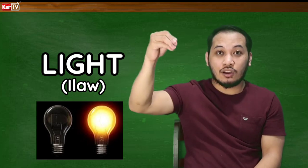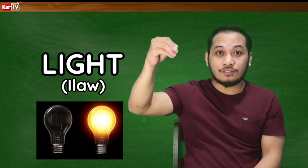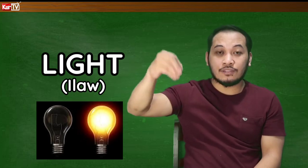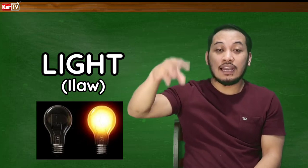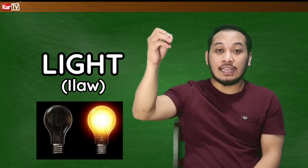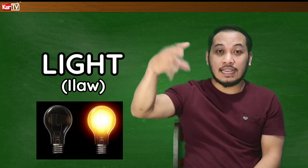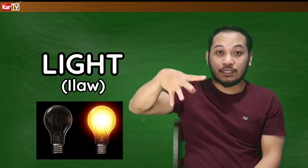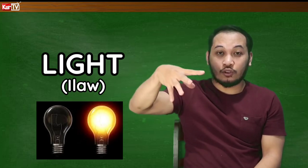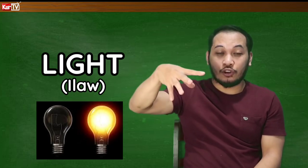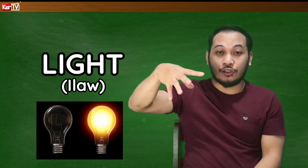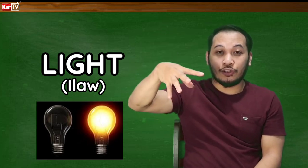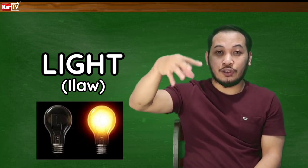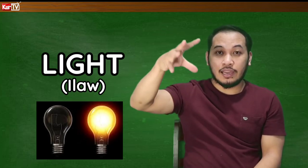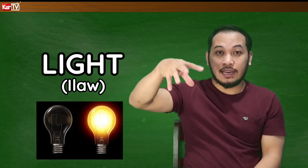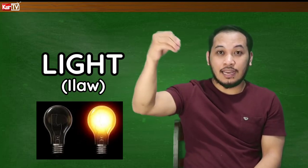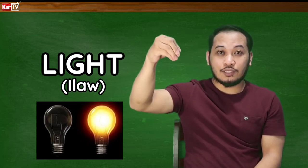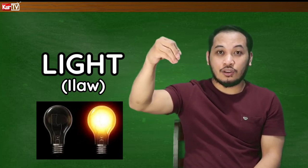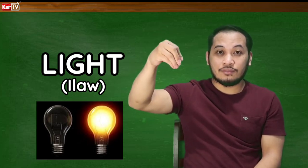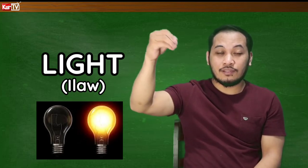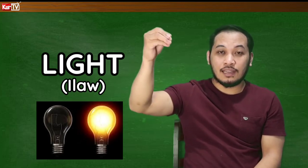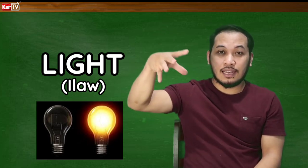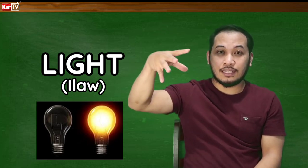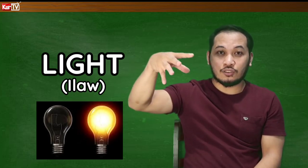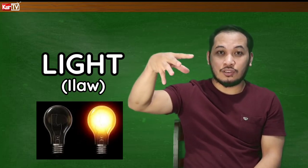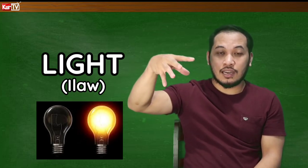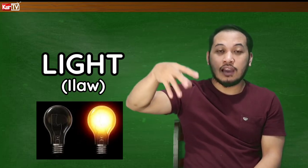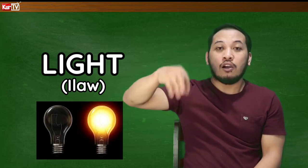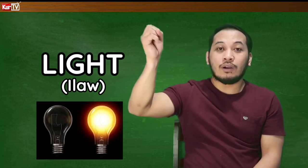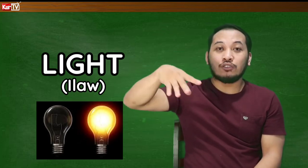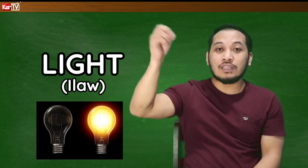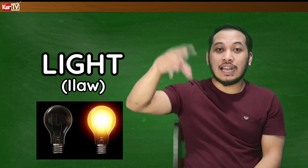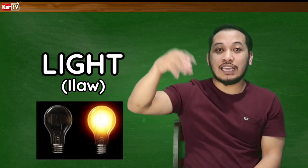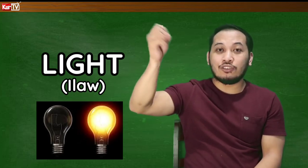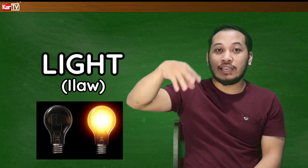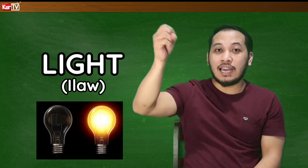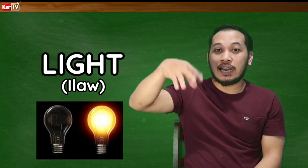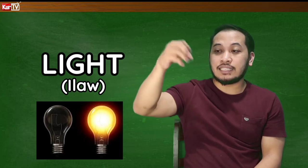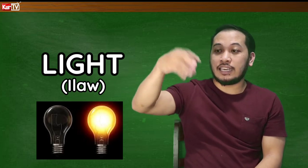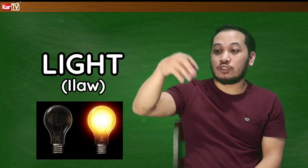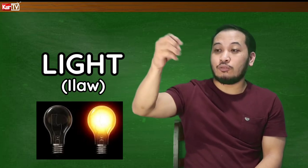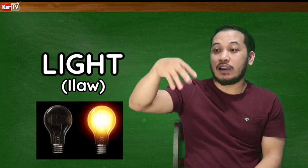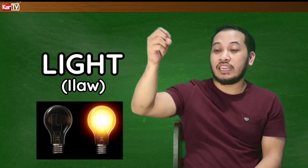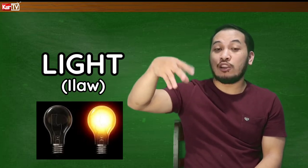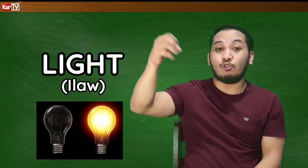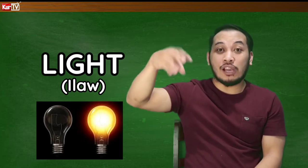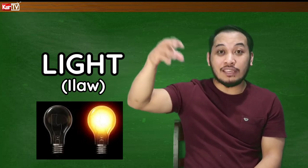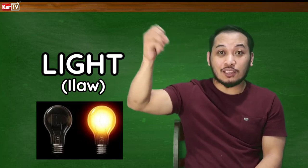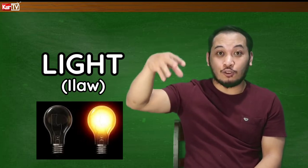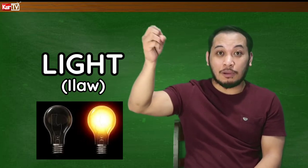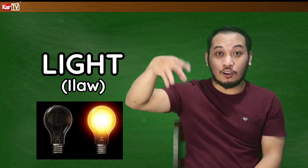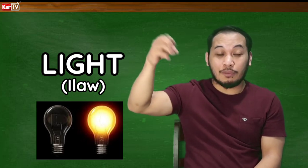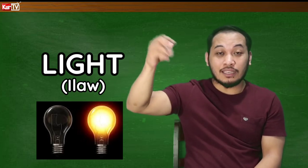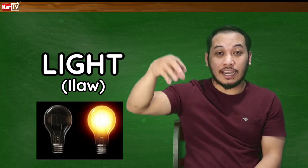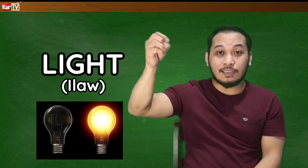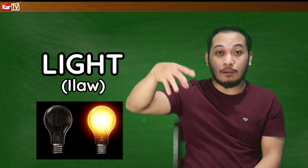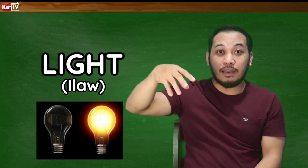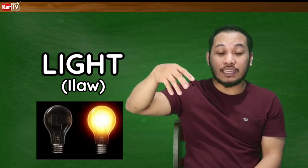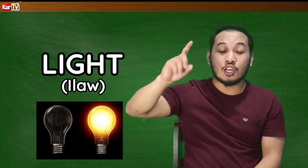off, lights on. Lights off, lights on, ha? Huwag nyo nga, gano'n rin ha, kasi ito, magiging ulan na ito, bago mo nyo kayo nang mabilis.